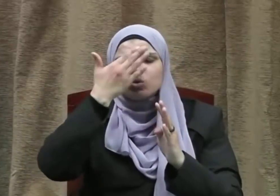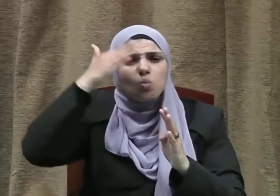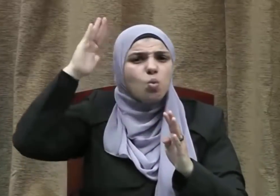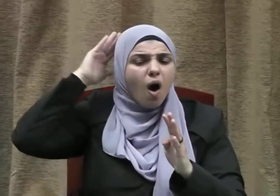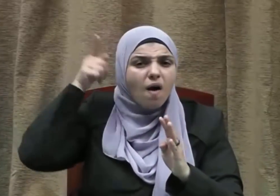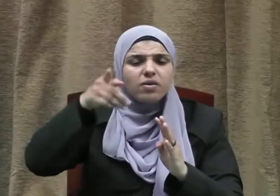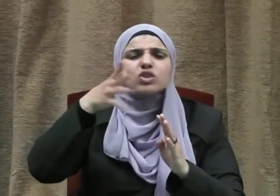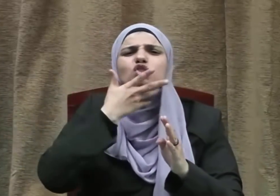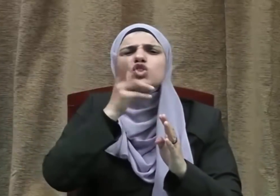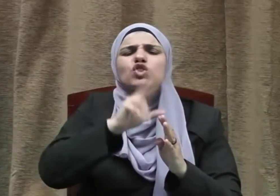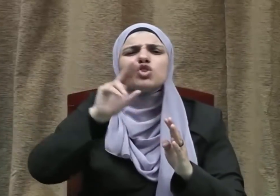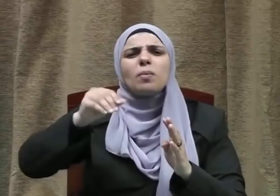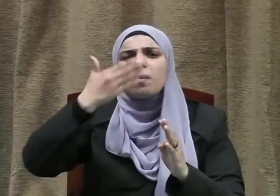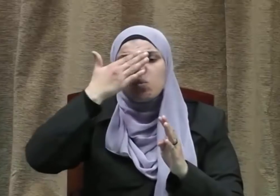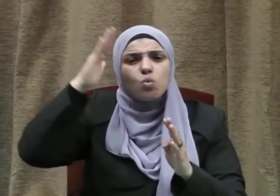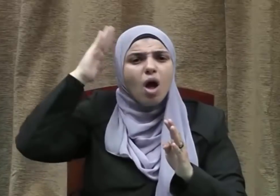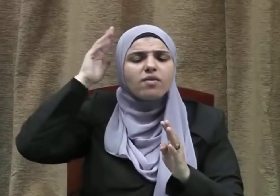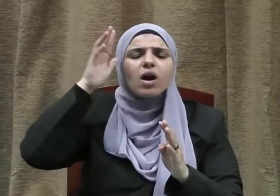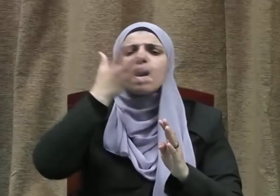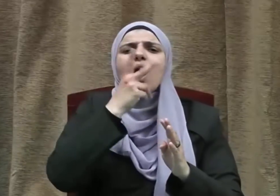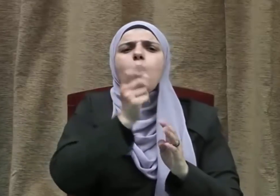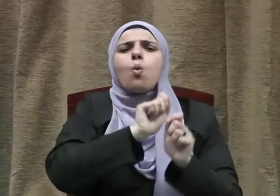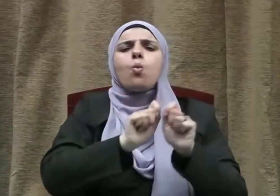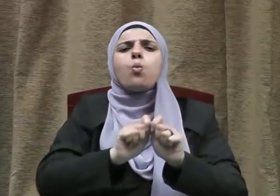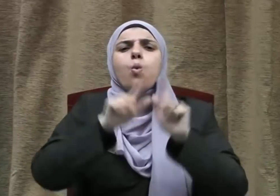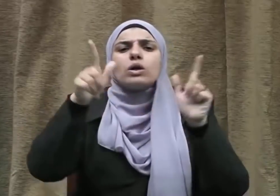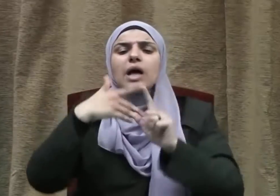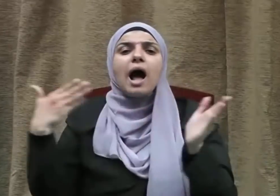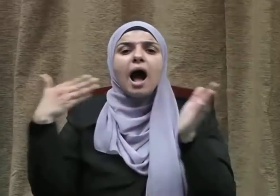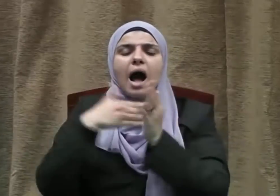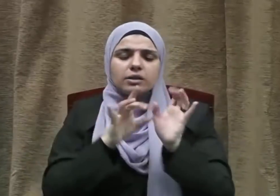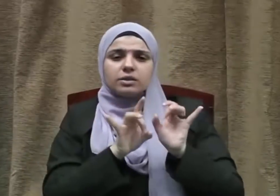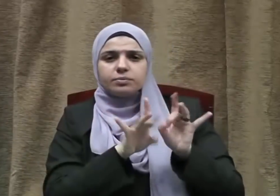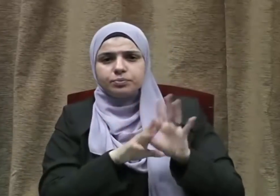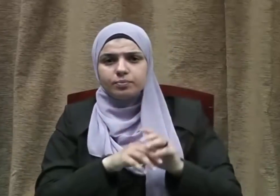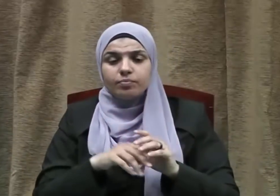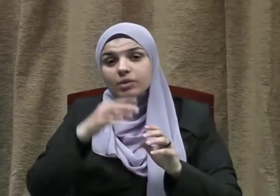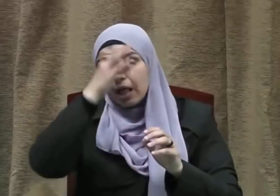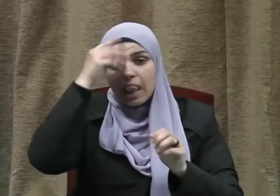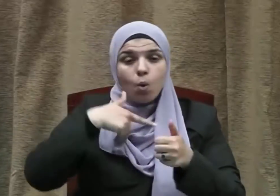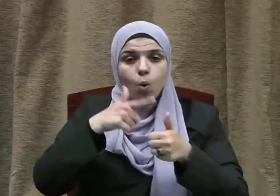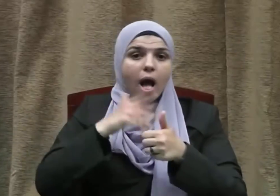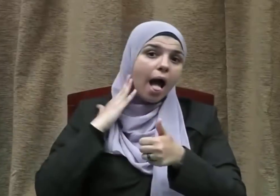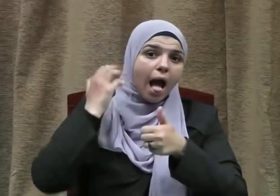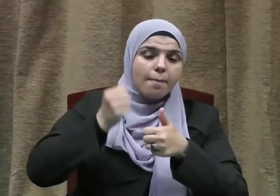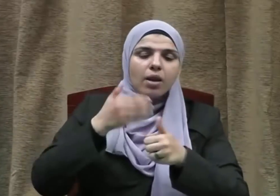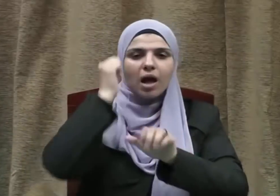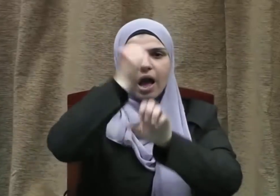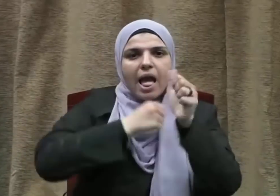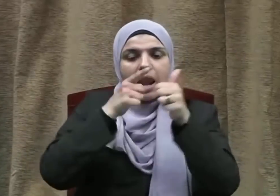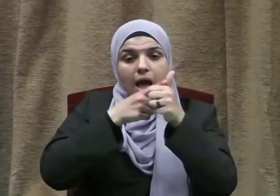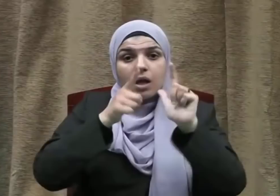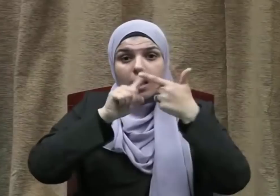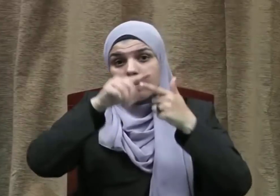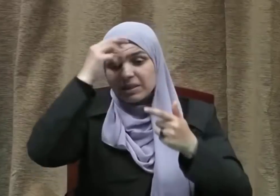منهن كانت فيه خصلة من النفاق حتى يدعها إذا أت من خان